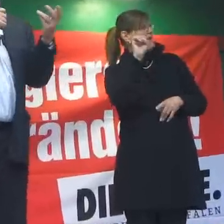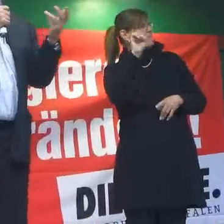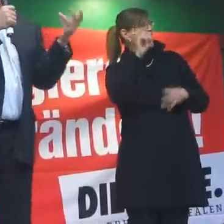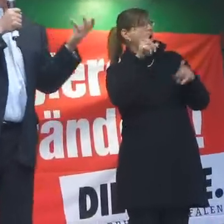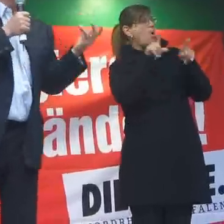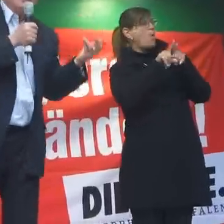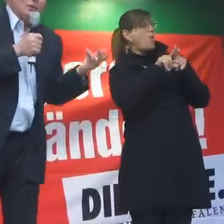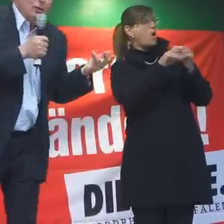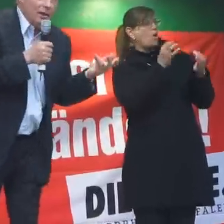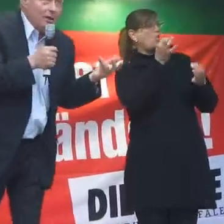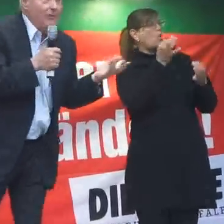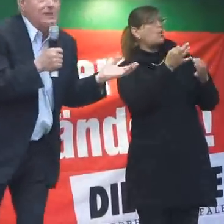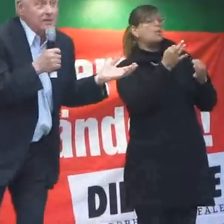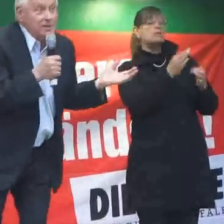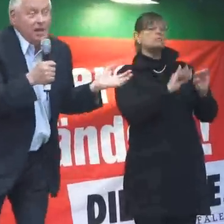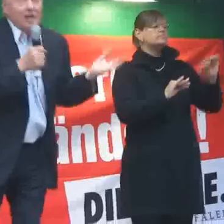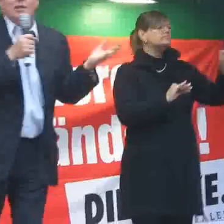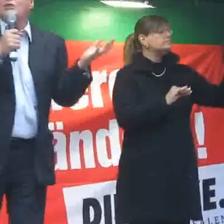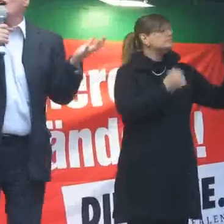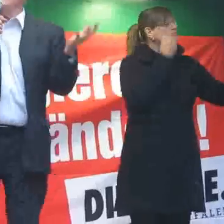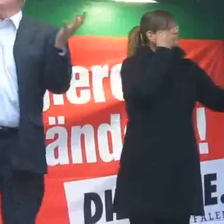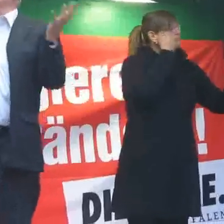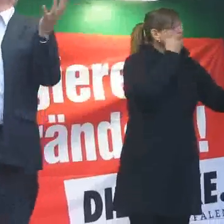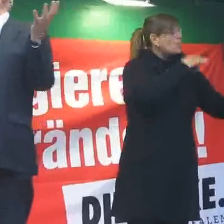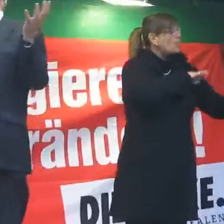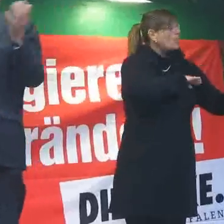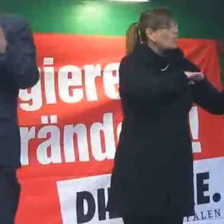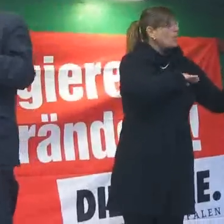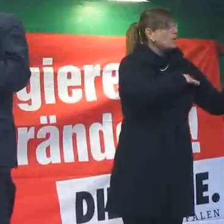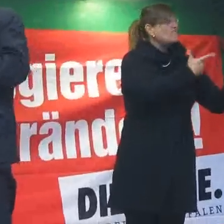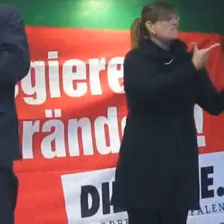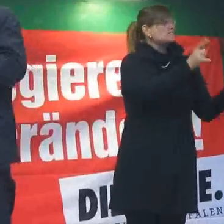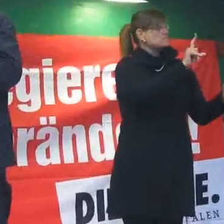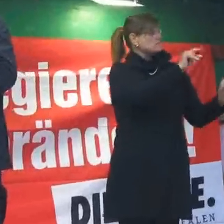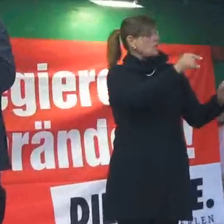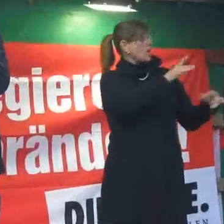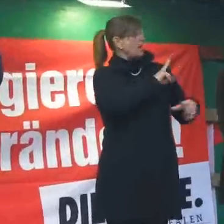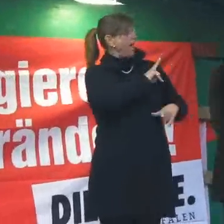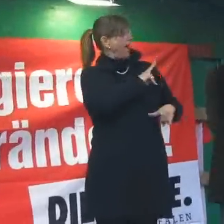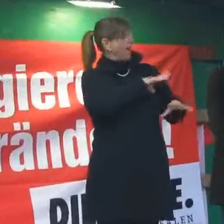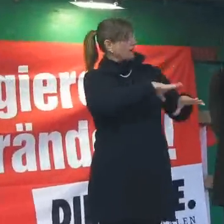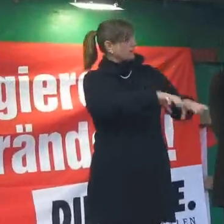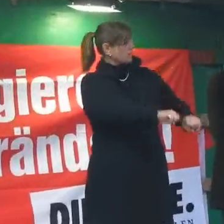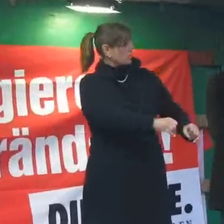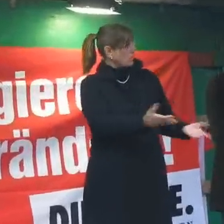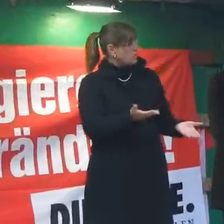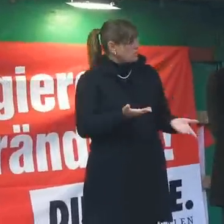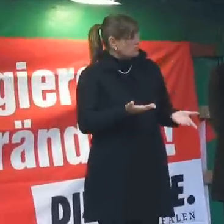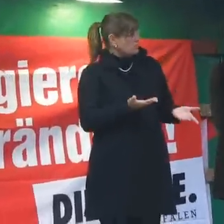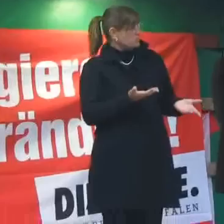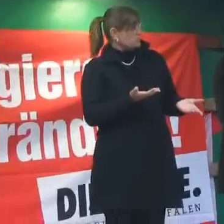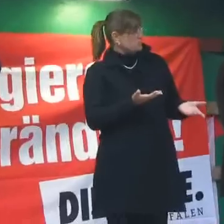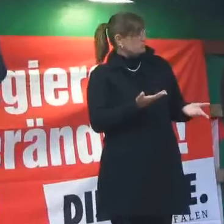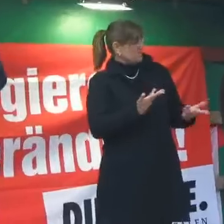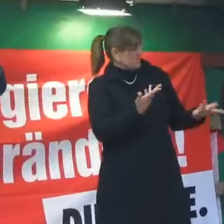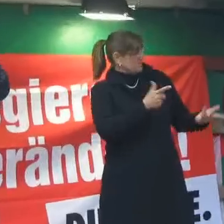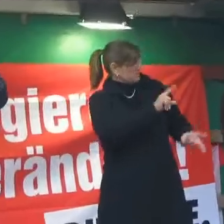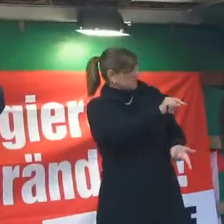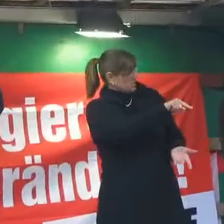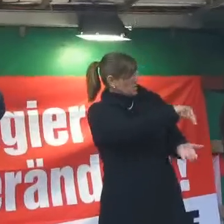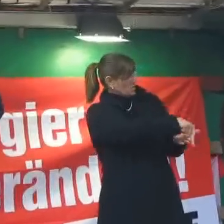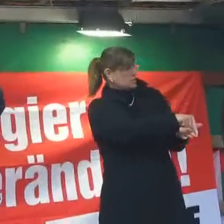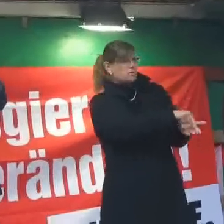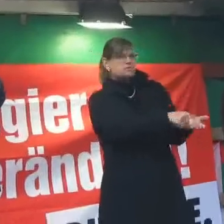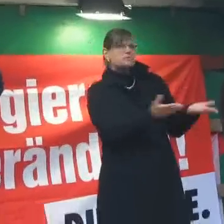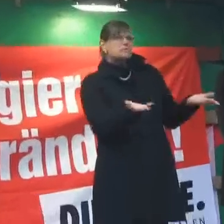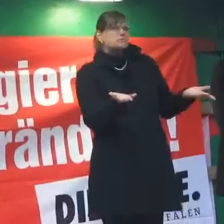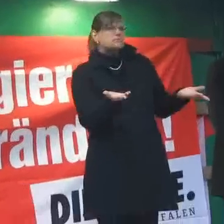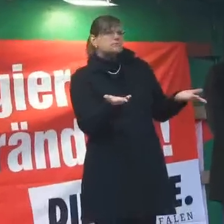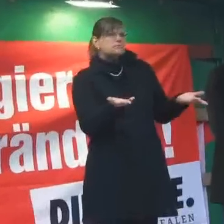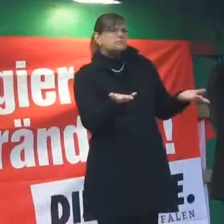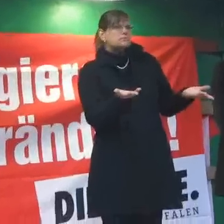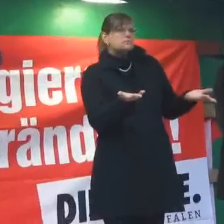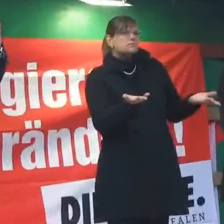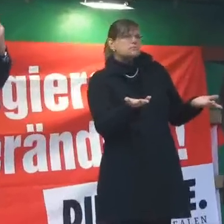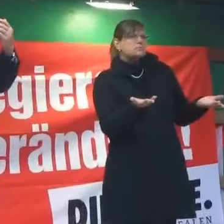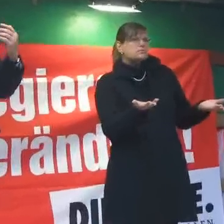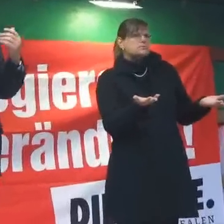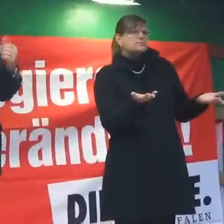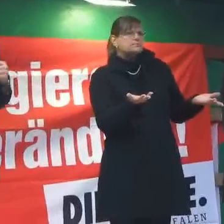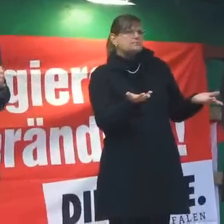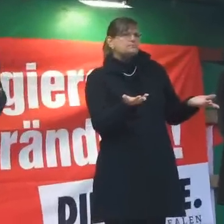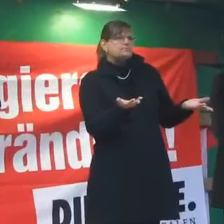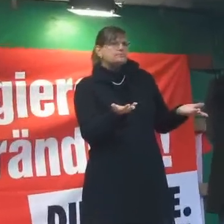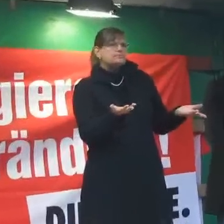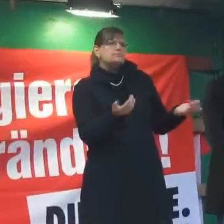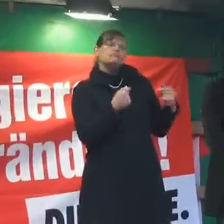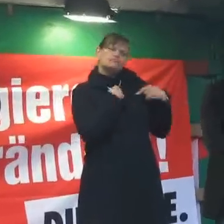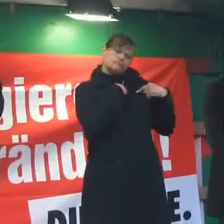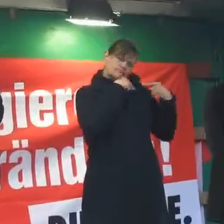sagen Sie mal, Herr Kollege, was ist eigentlich Eigentum? Ja, ja, ja, was ist das? Und jetzt gebe ich Ihnen